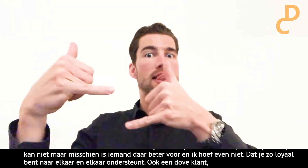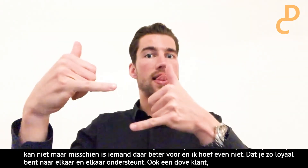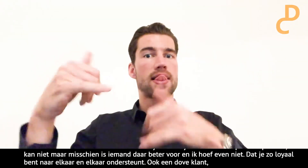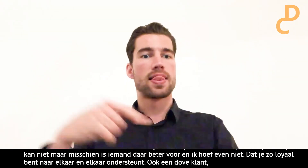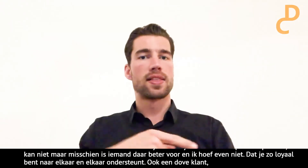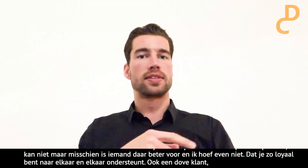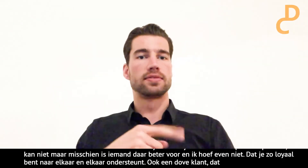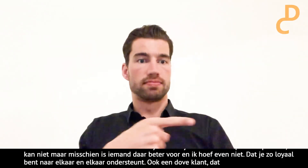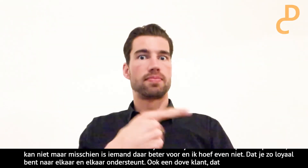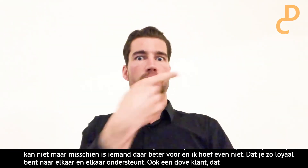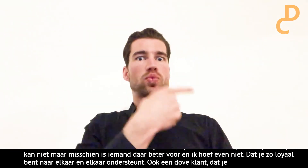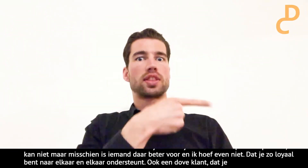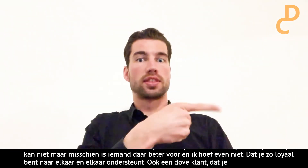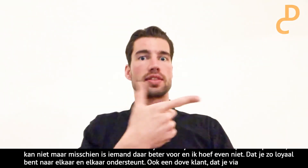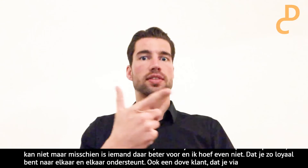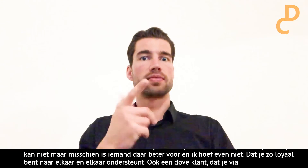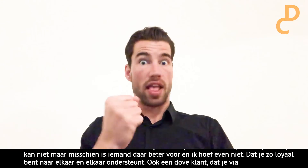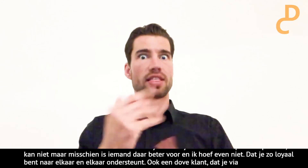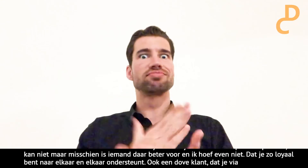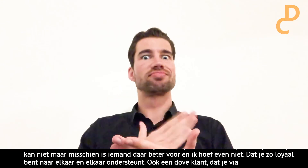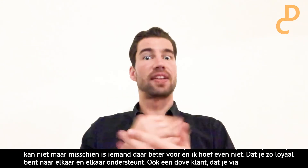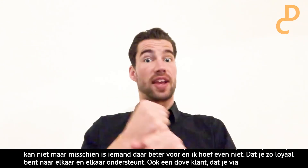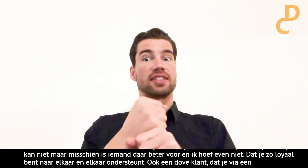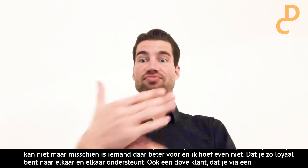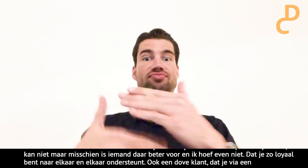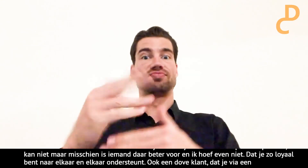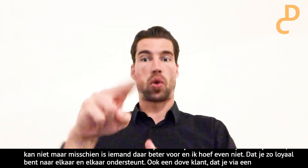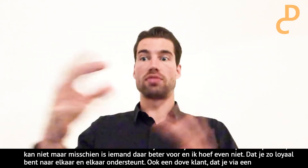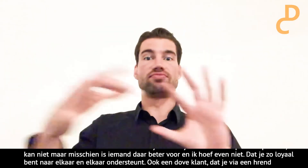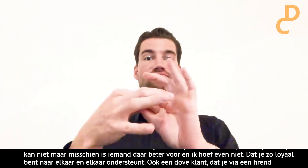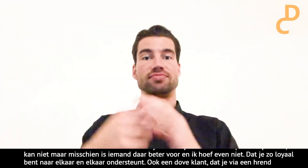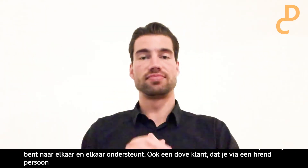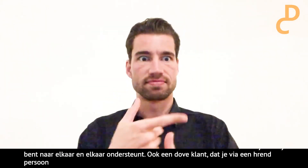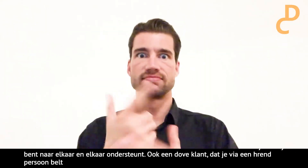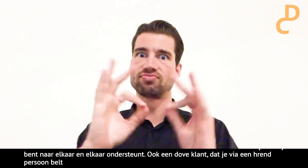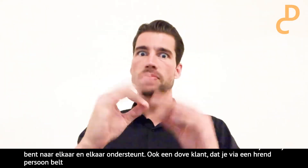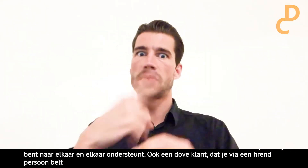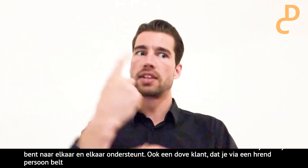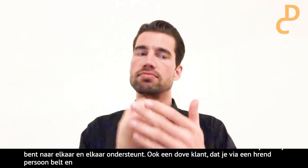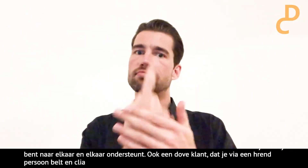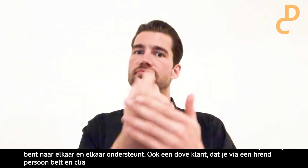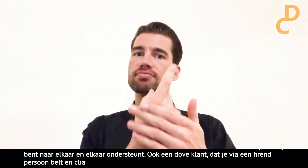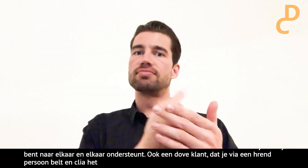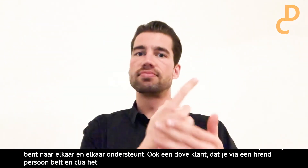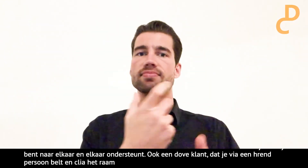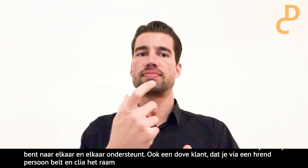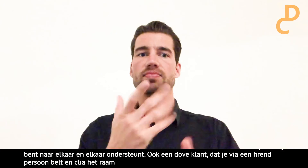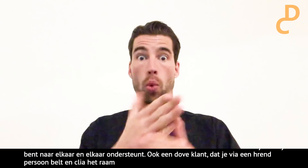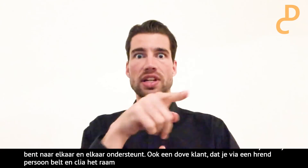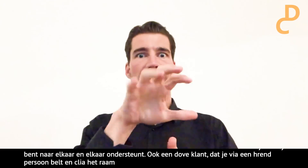persoon belt en dan via het raam kan communiceren. Waardoor je er een soort van op afstand door het raam toch kan werken en kan communiceren. Dus